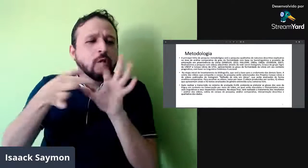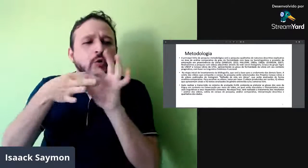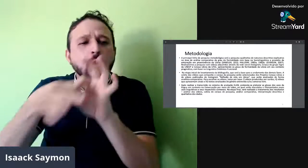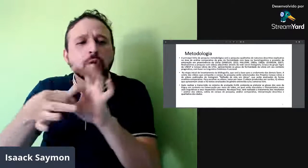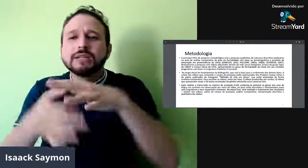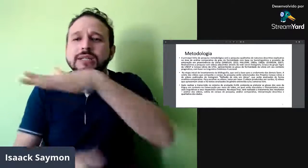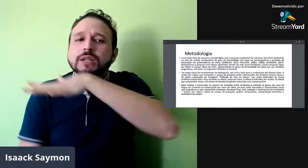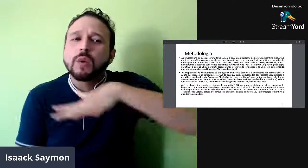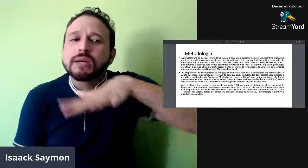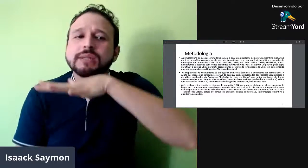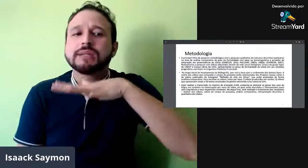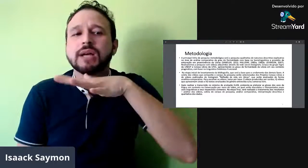gosto de ver vários pontos ali,